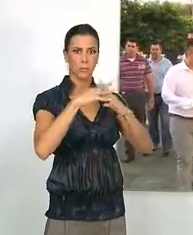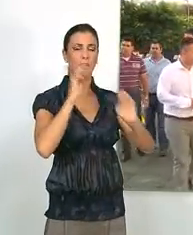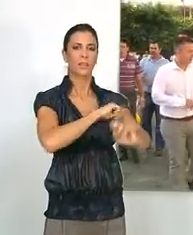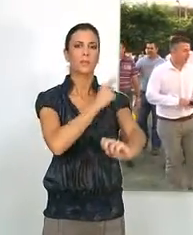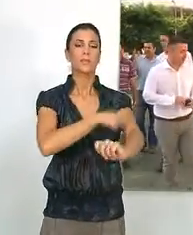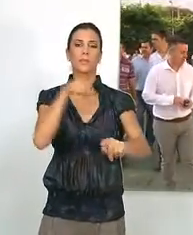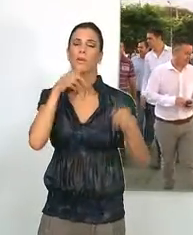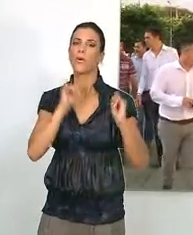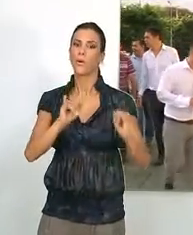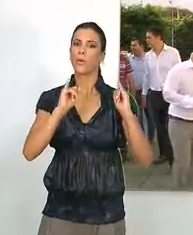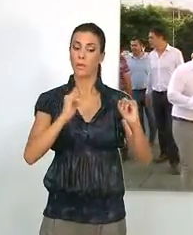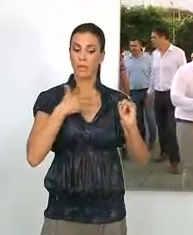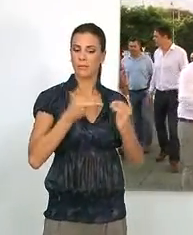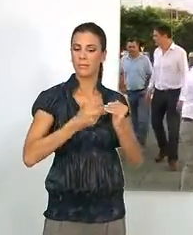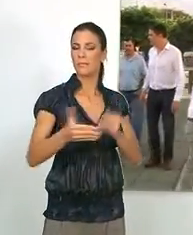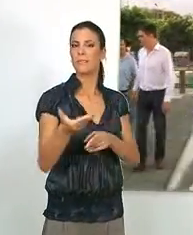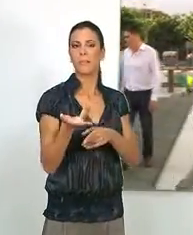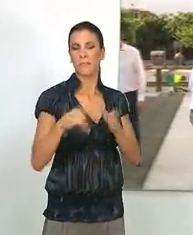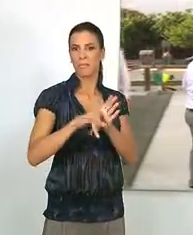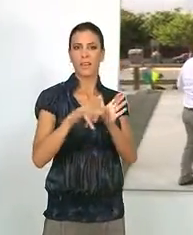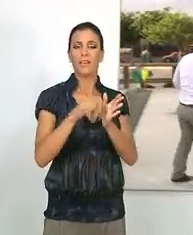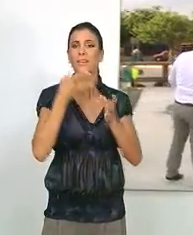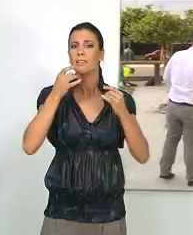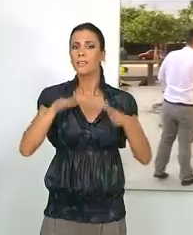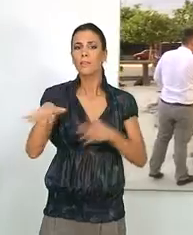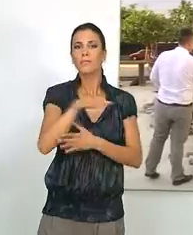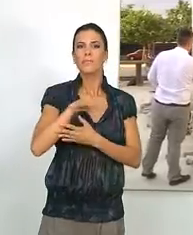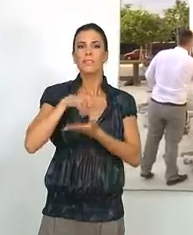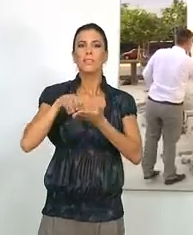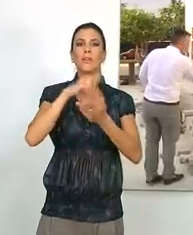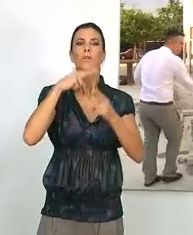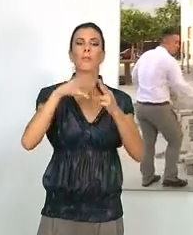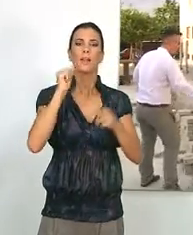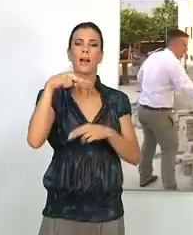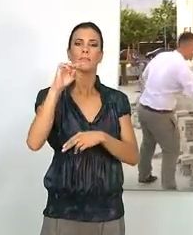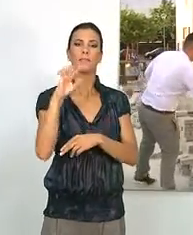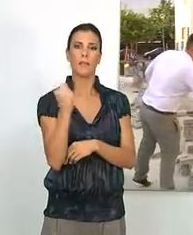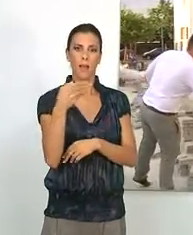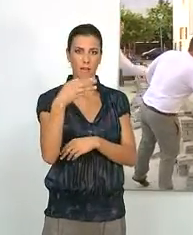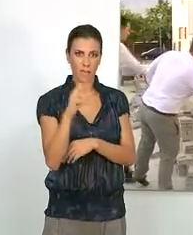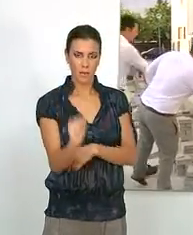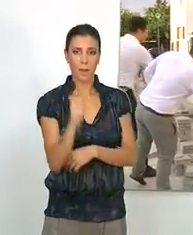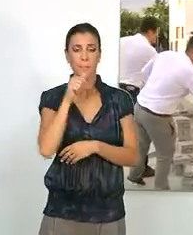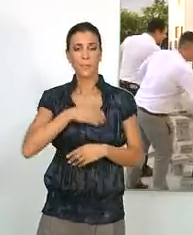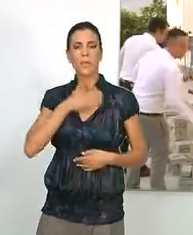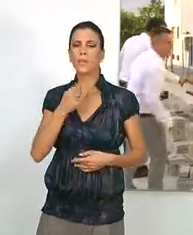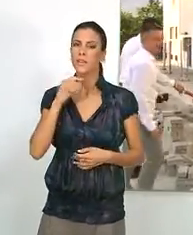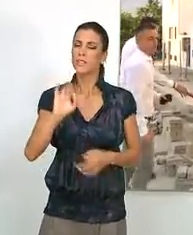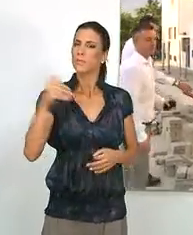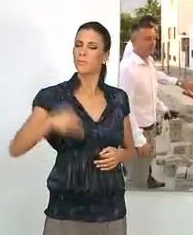deportivas y de ocio que disfrutarán en breve los vecinos de la calle de la comunidad cántabra. El primer edil explicó que esta es una